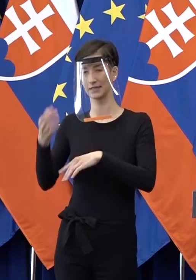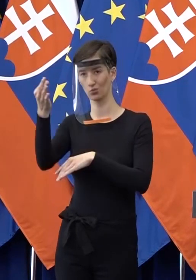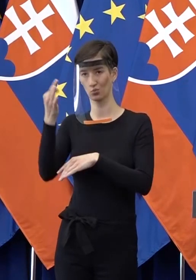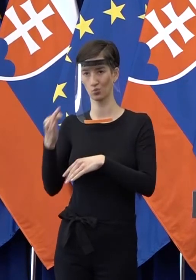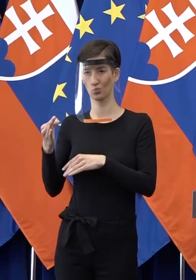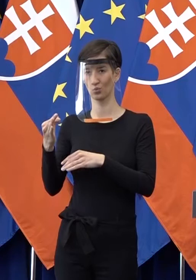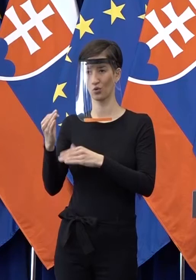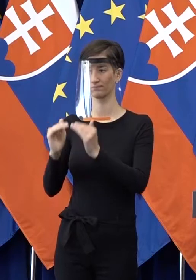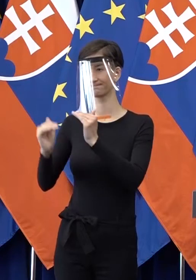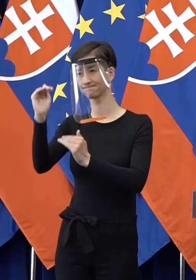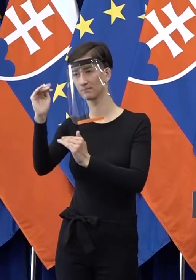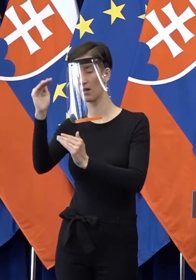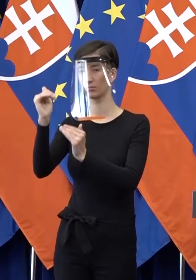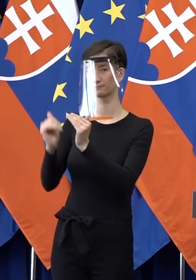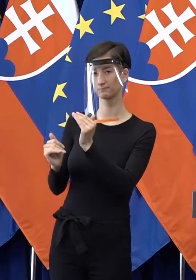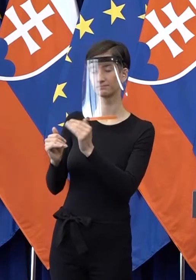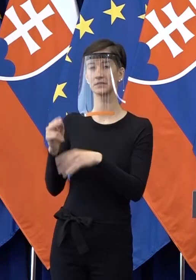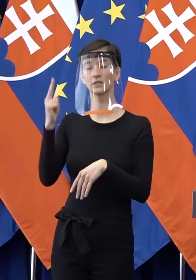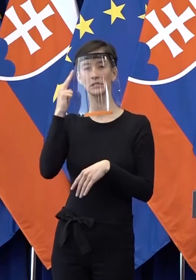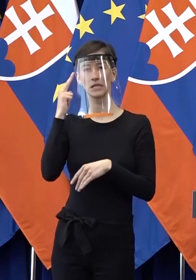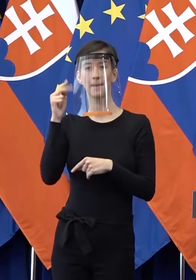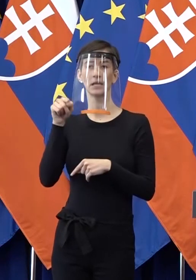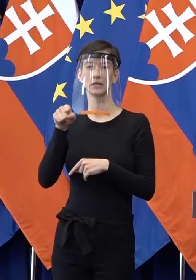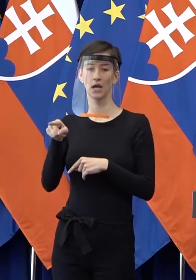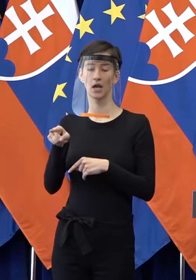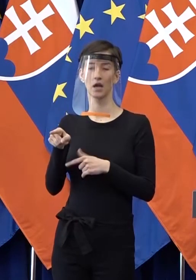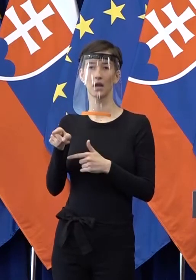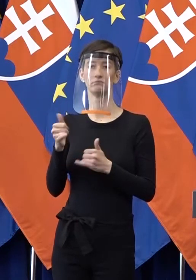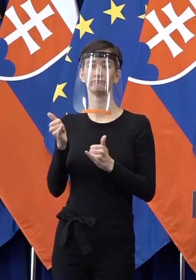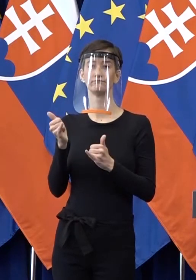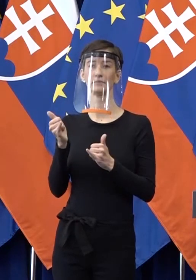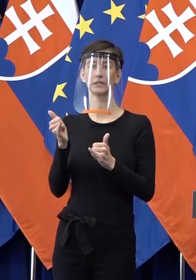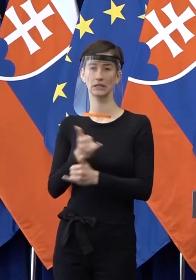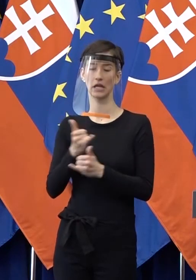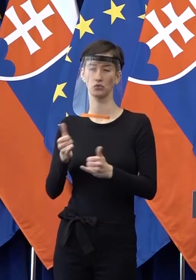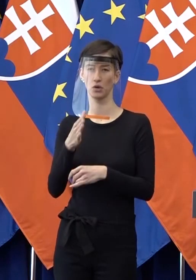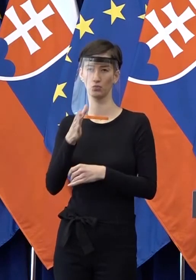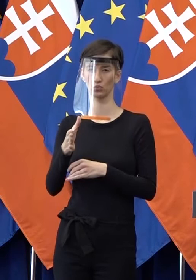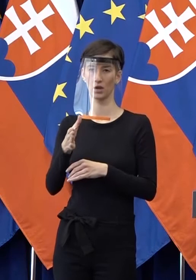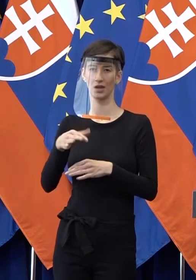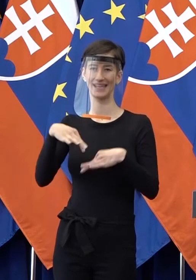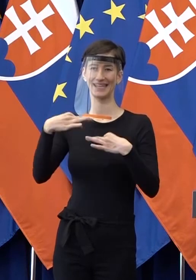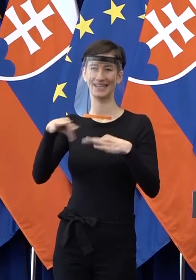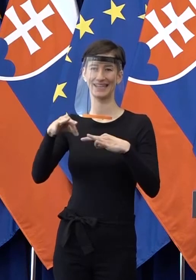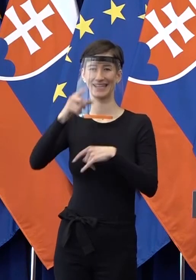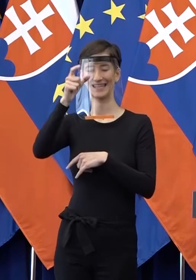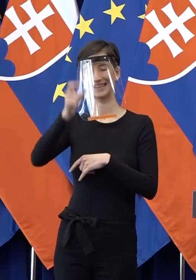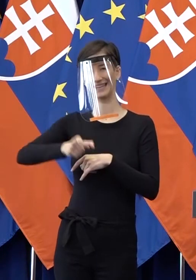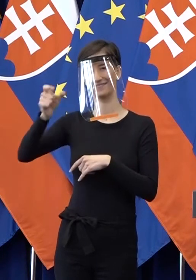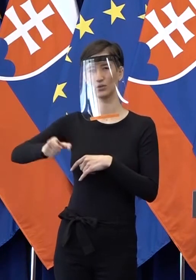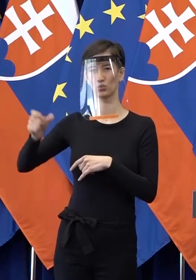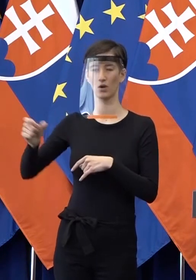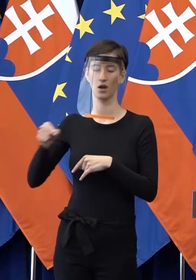importami a s poisťovňami, kde klient doteraz nenabýšil sumu alebo nebola mu navýšená suma. Takže akože je to veľmi